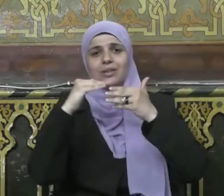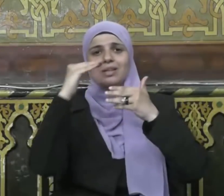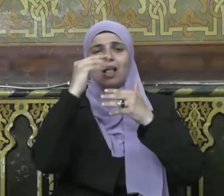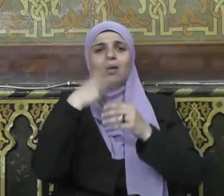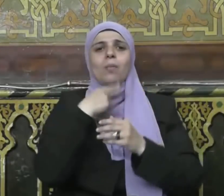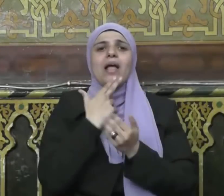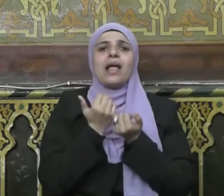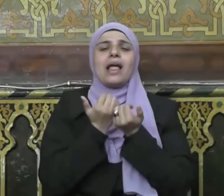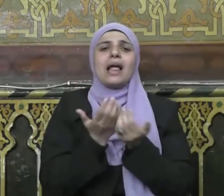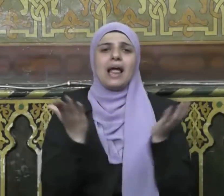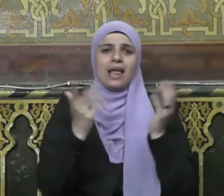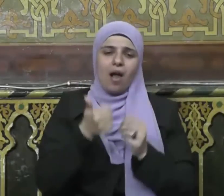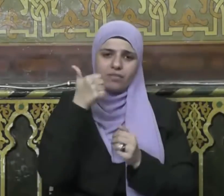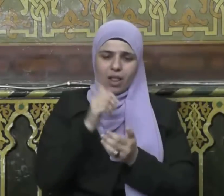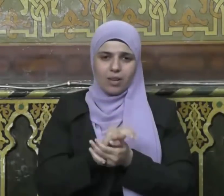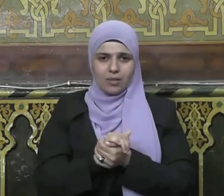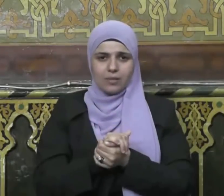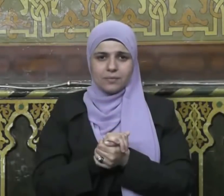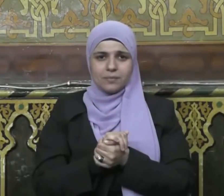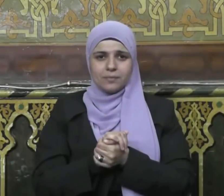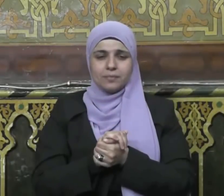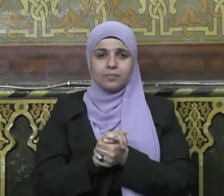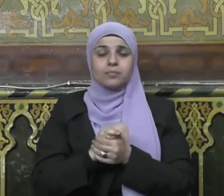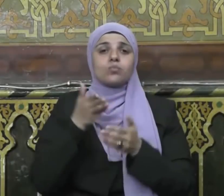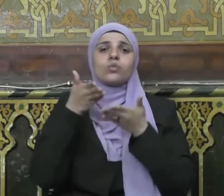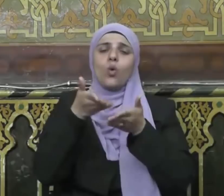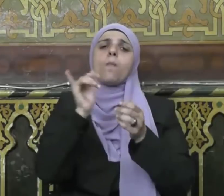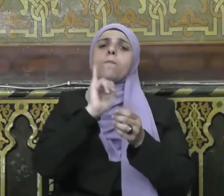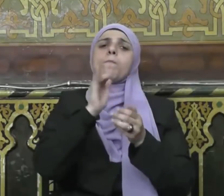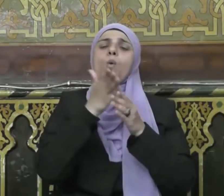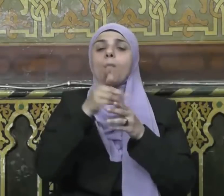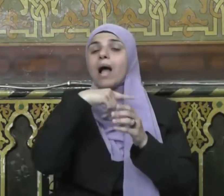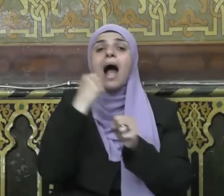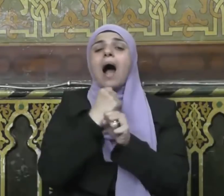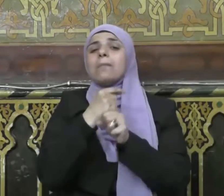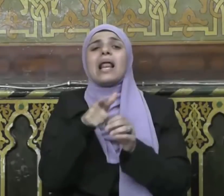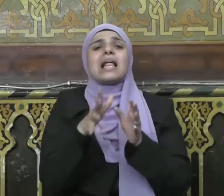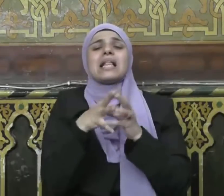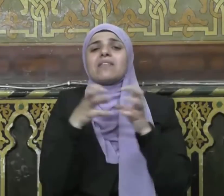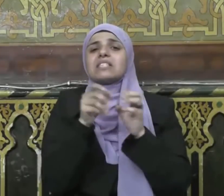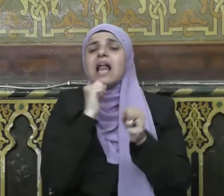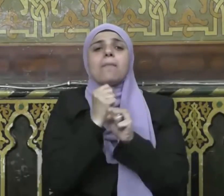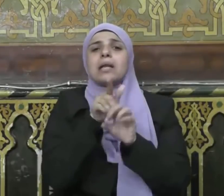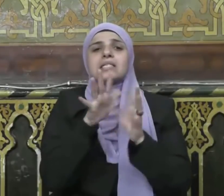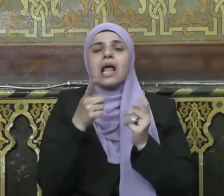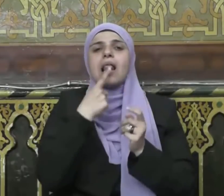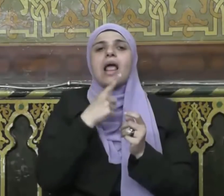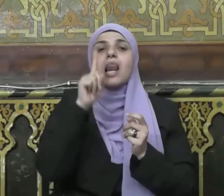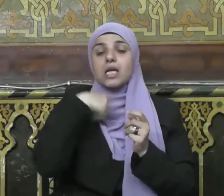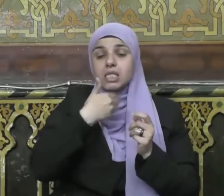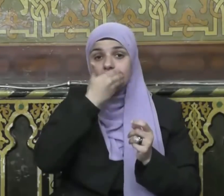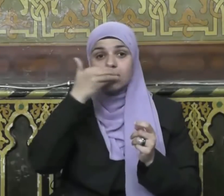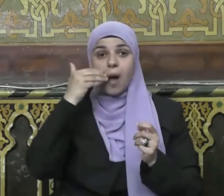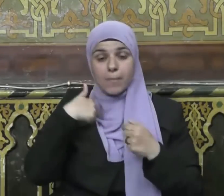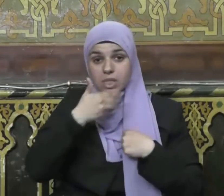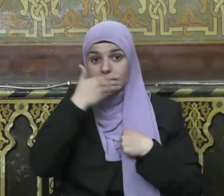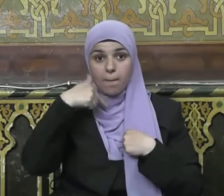ربي فإذا أطلق المرء نفسه عنانها أو قعته في المهالك وإذا ملك أمرها